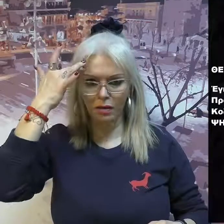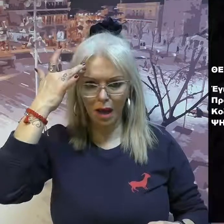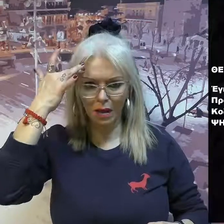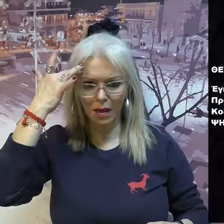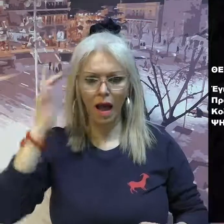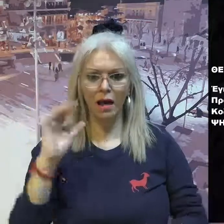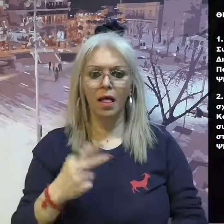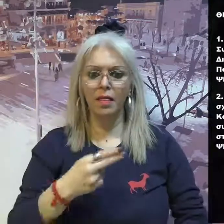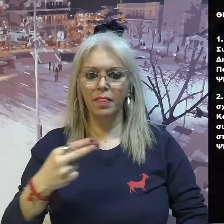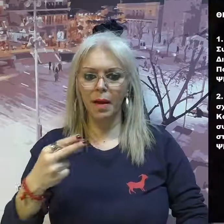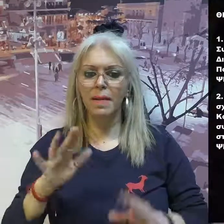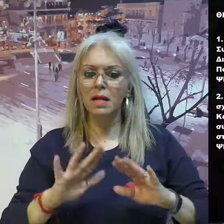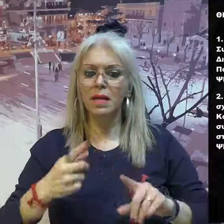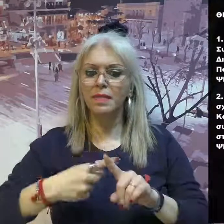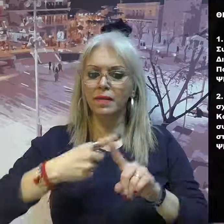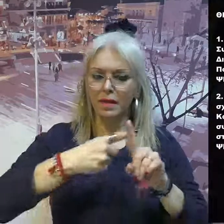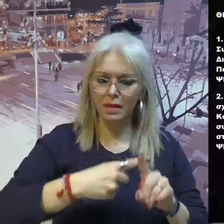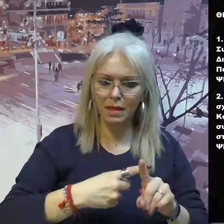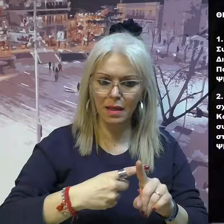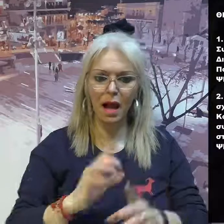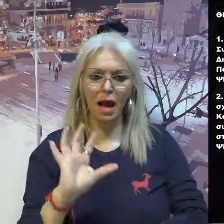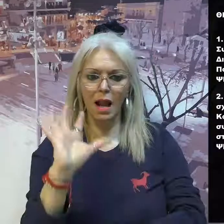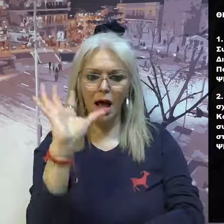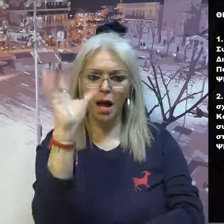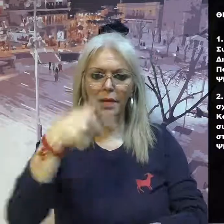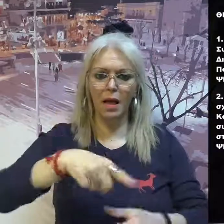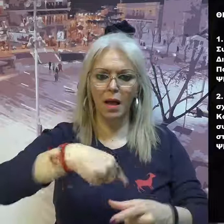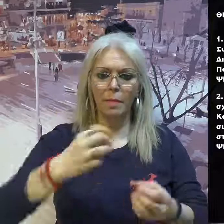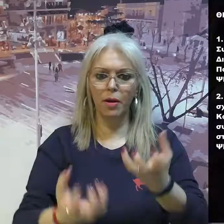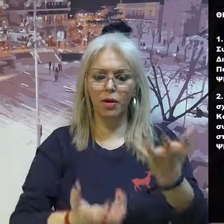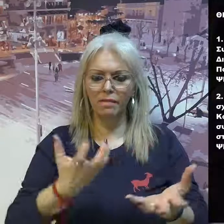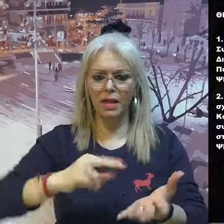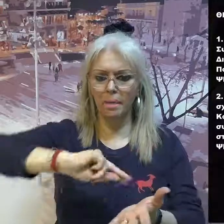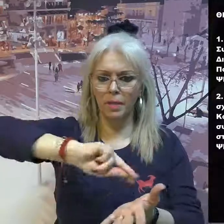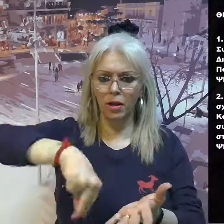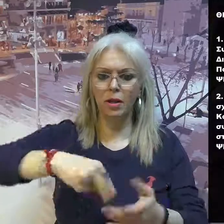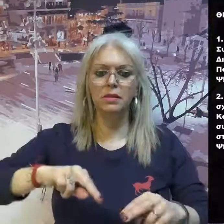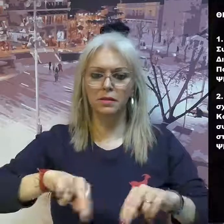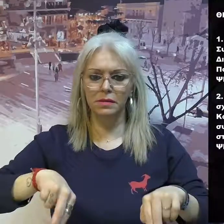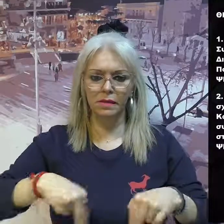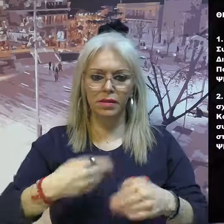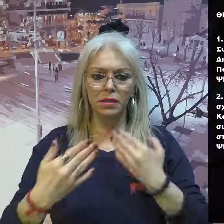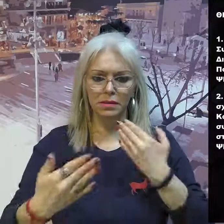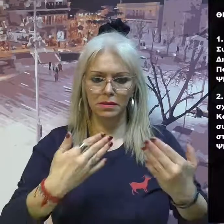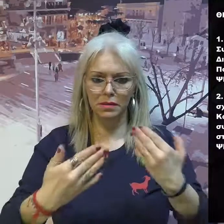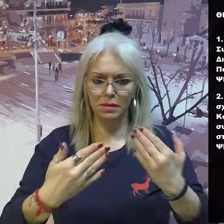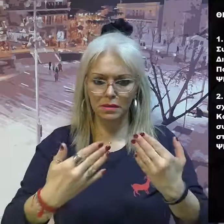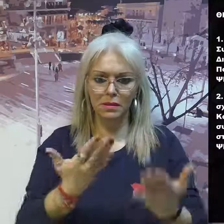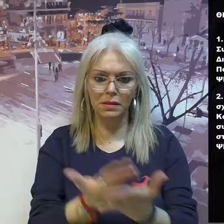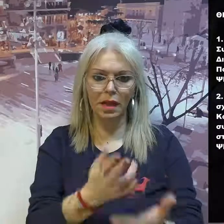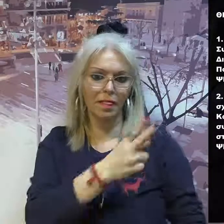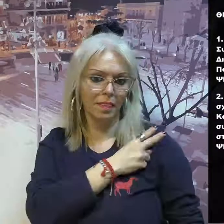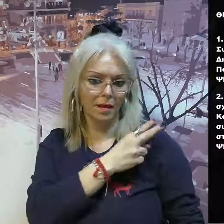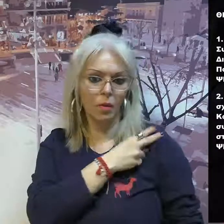Ψηφίστηκε ομόφωνα. Θέματα ημερήσιας διάταξης. 1. Ανάπτυξη λίμνης πολυφύτου. Υπογραφή Συμφώνου Συνεργασίας και